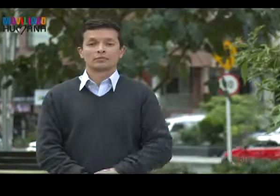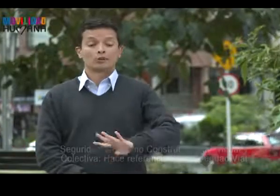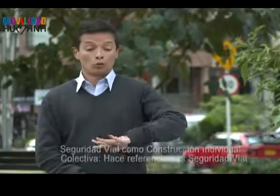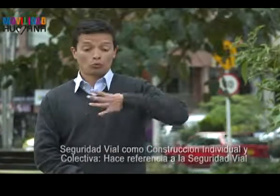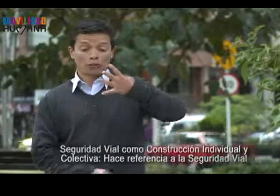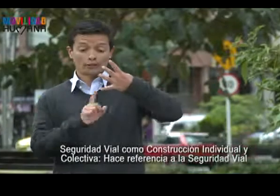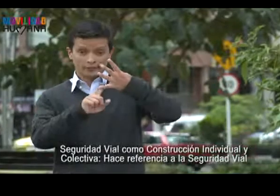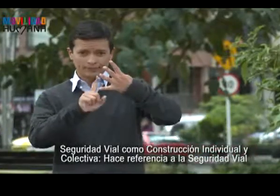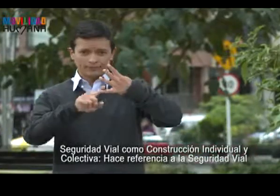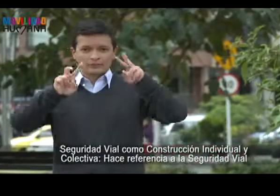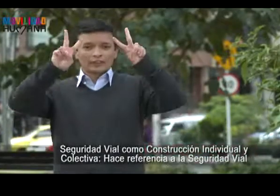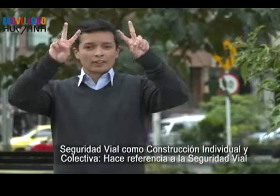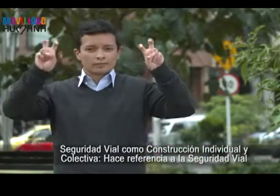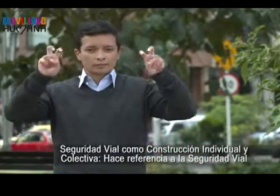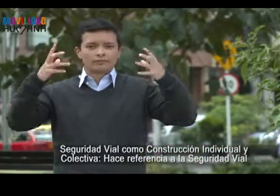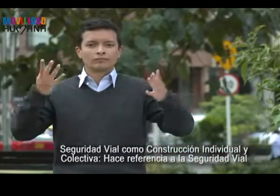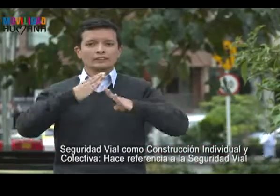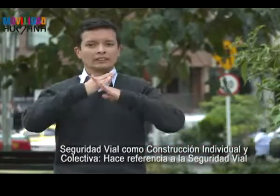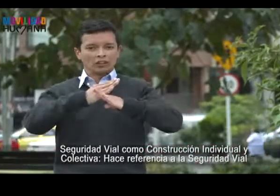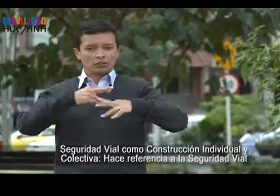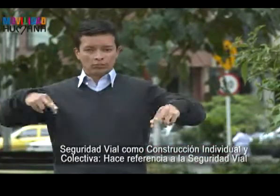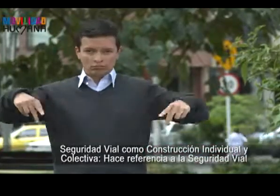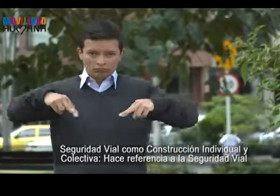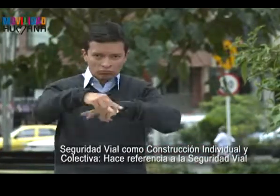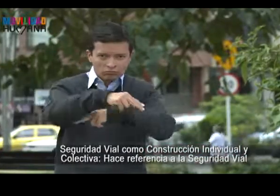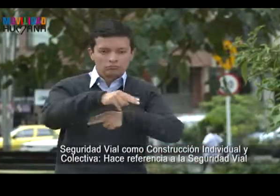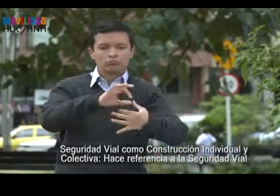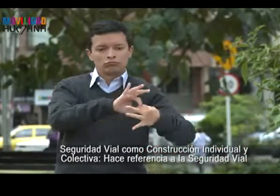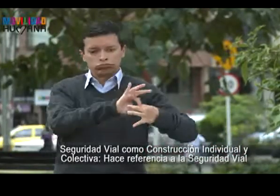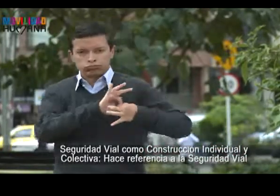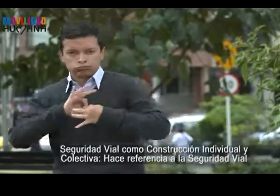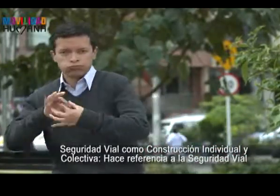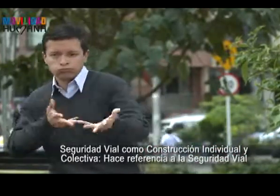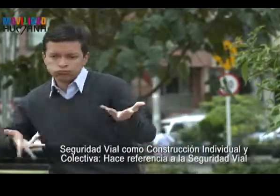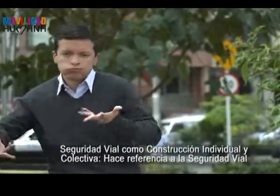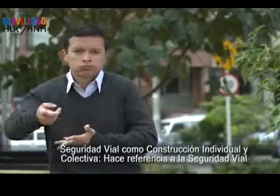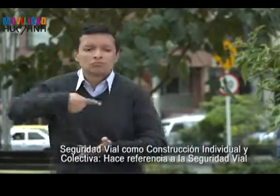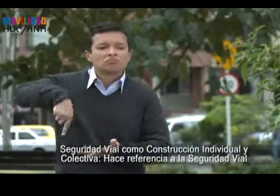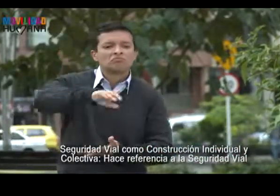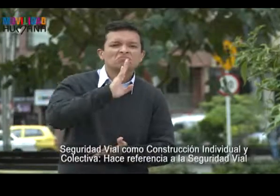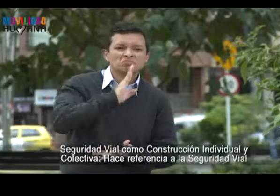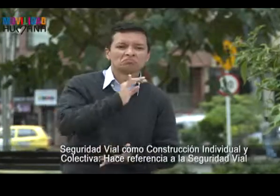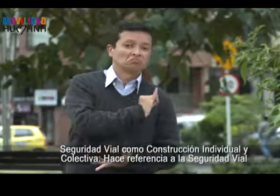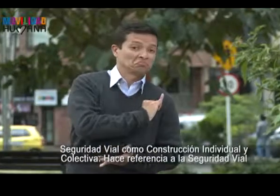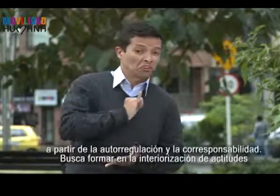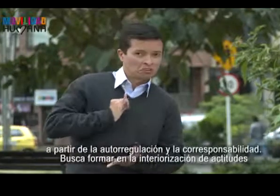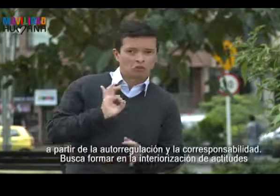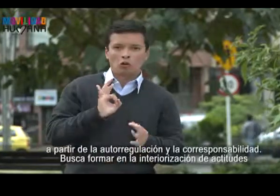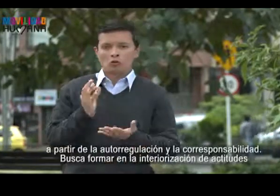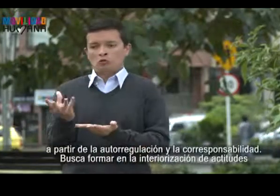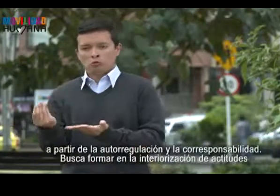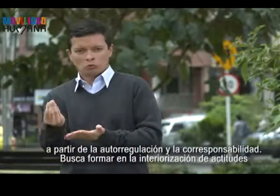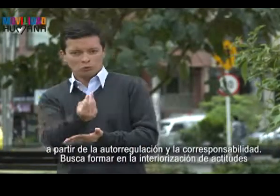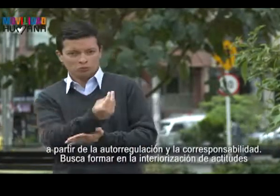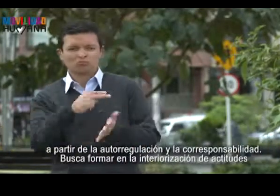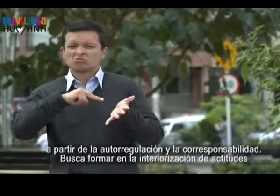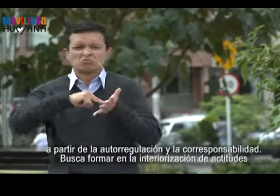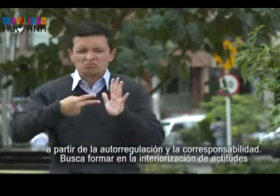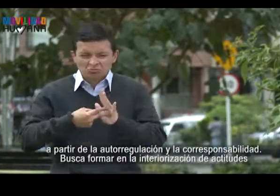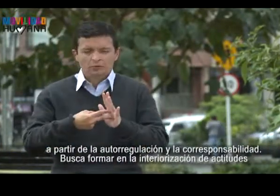Seguridad vial como construcción individual y colectiva hace referencia a la seguridad vial a partir de la autorregulación